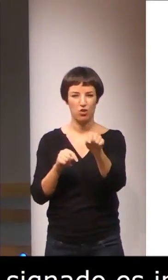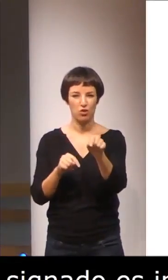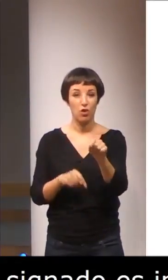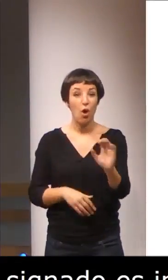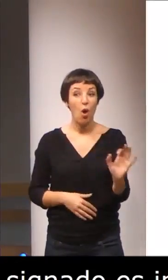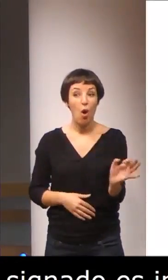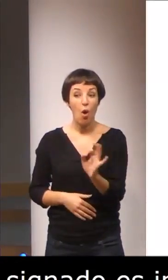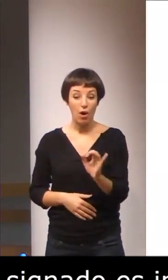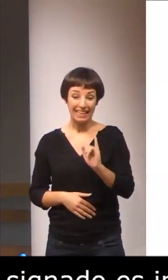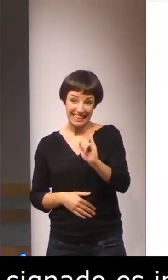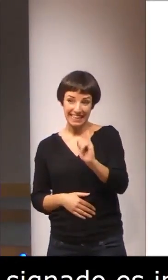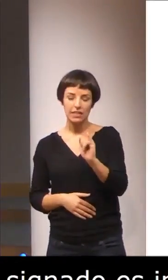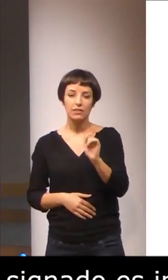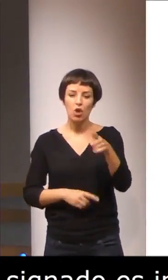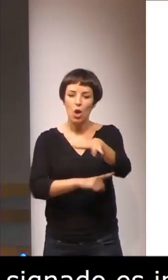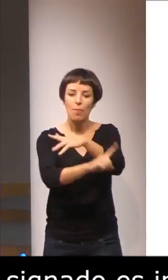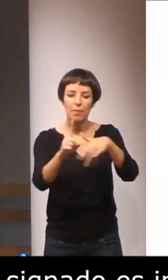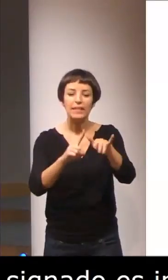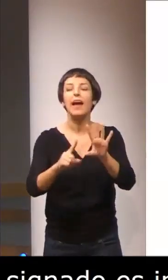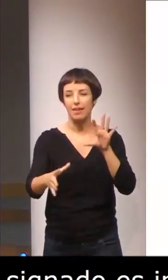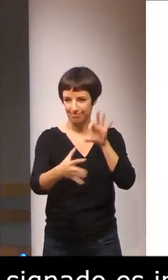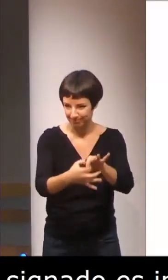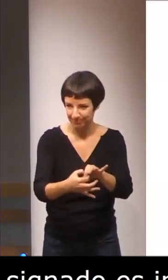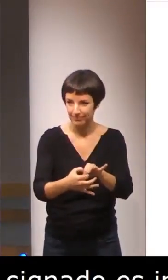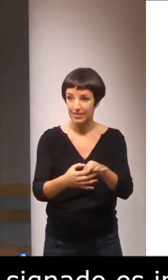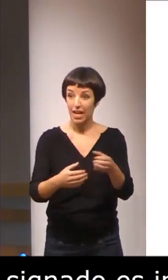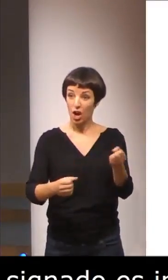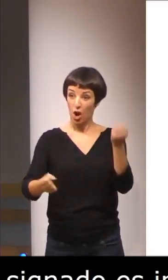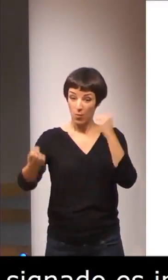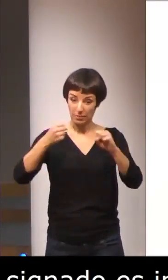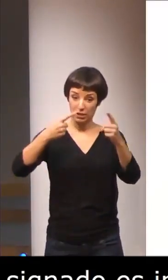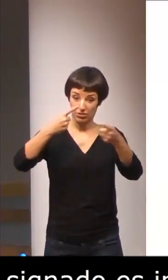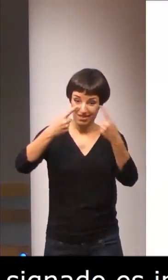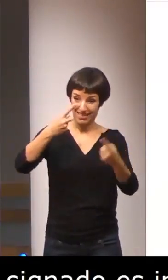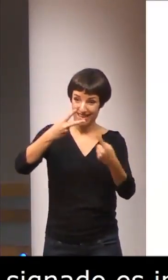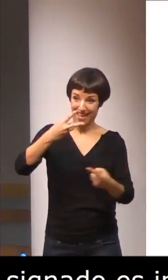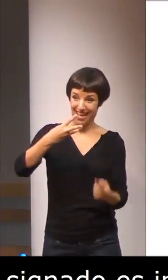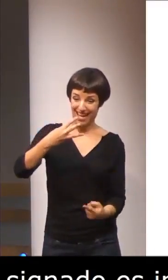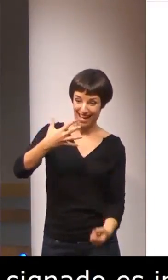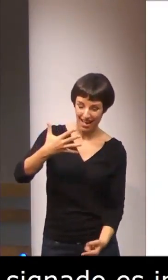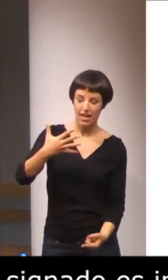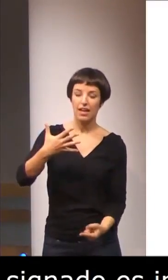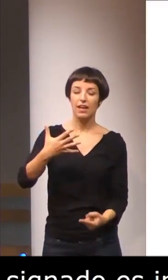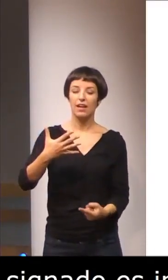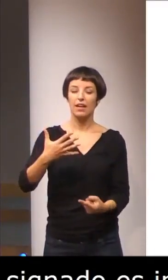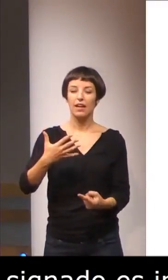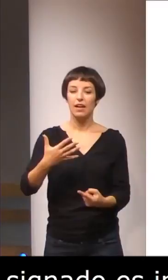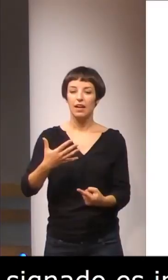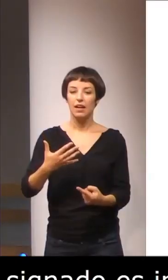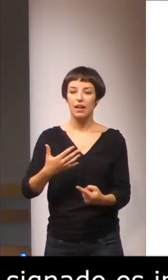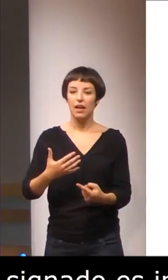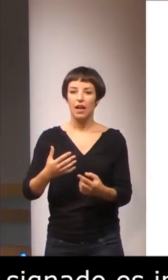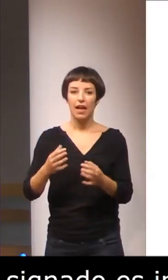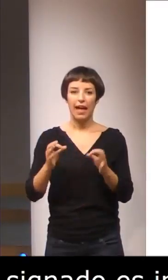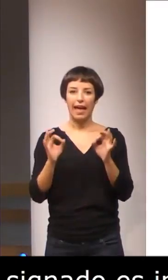únicamente a la pragmática. Esta atribución de comportamientos lingüísticos no es unívoca,